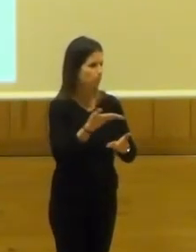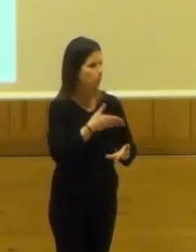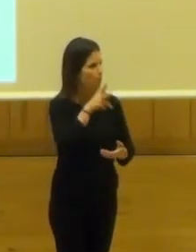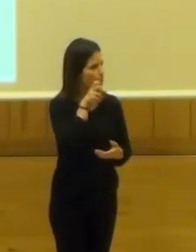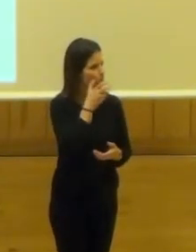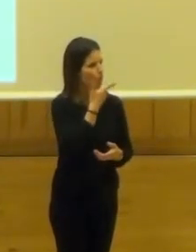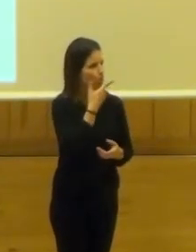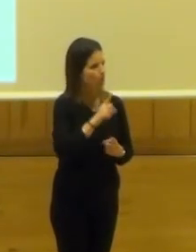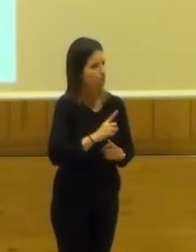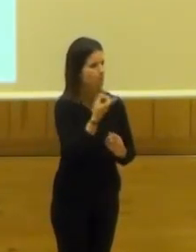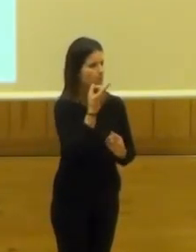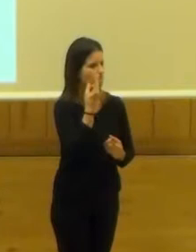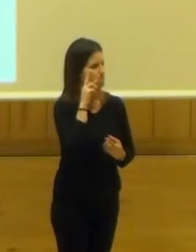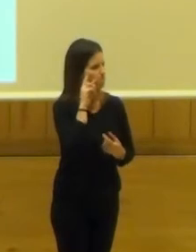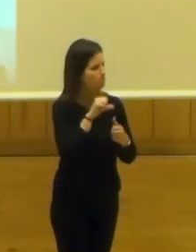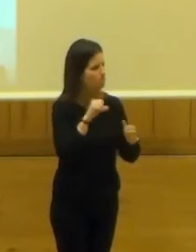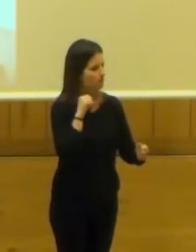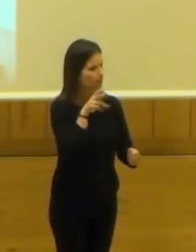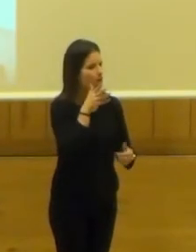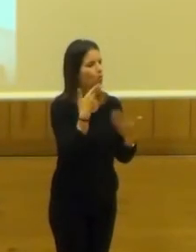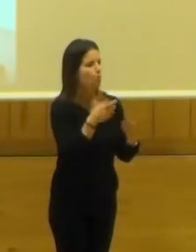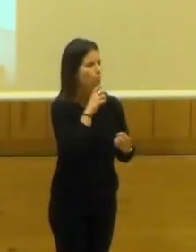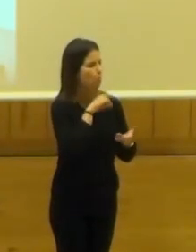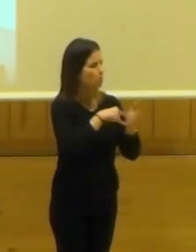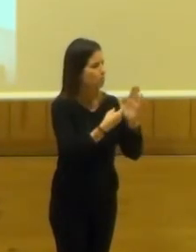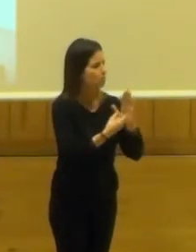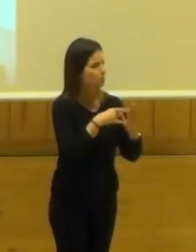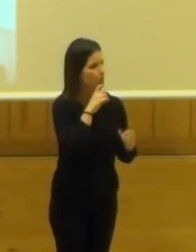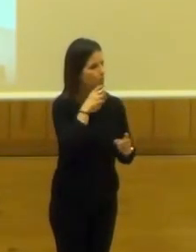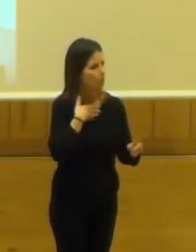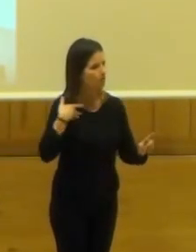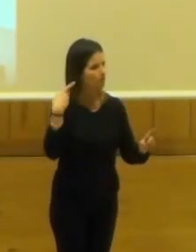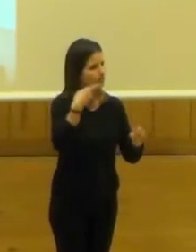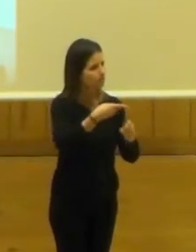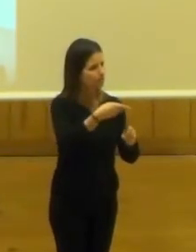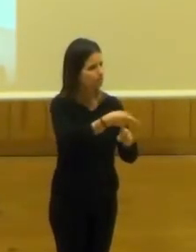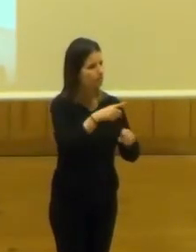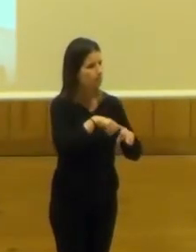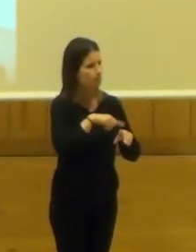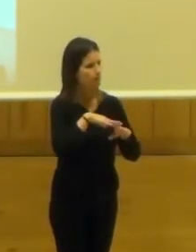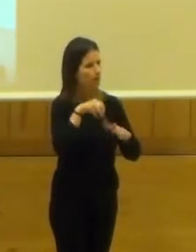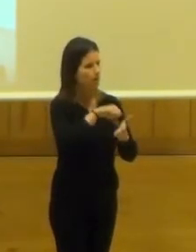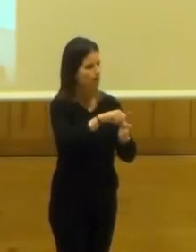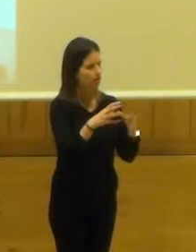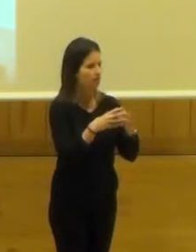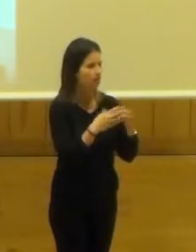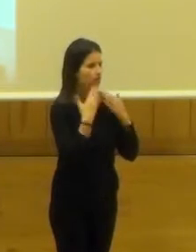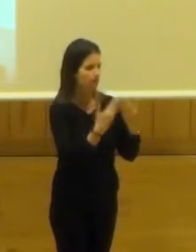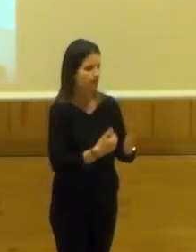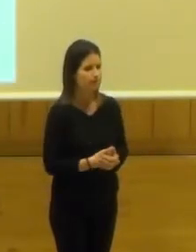y conozcáis de primera mano cuál es el proyecto y de qué forma se pretende perpetuar el tiempo en la ciudad de Granada. Gracias.